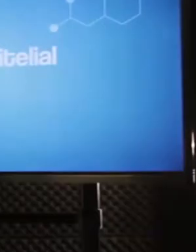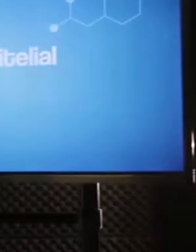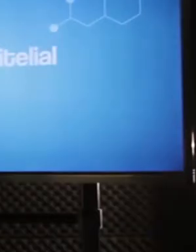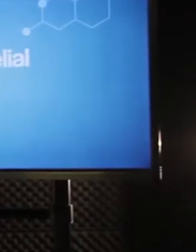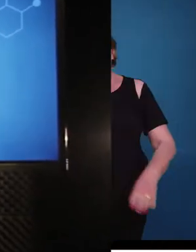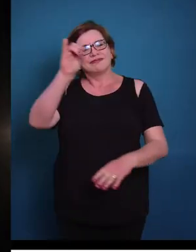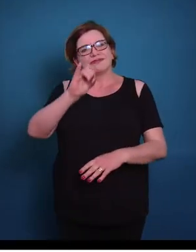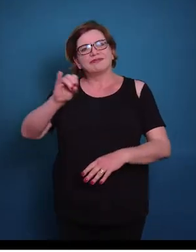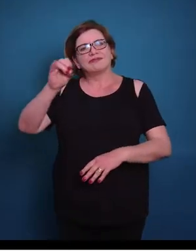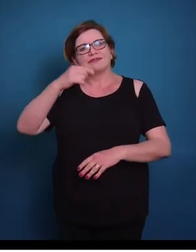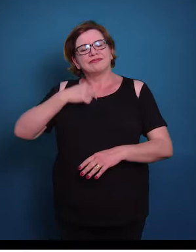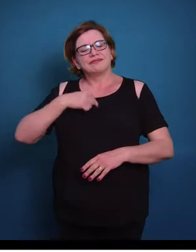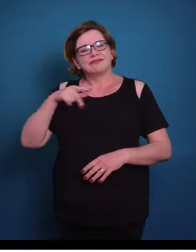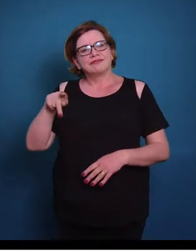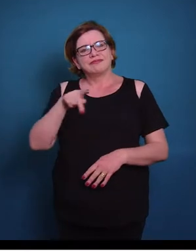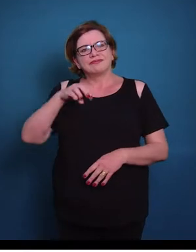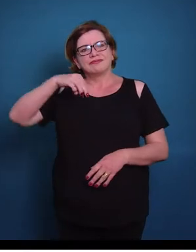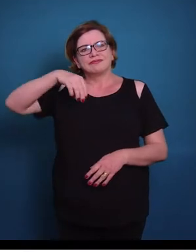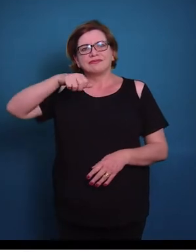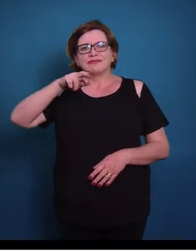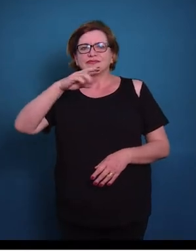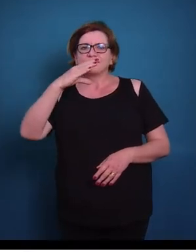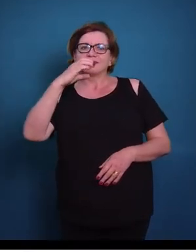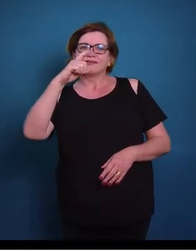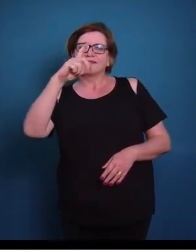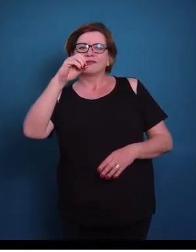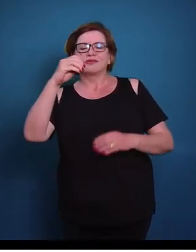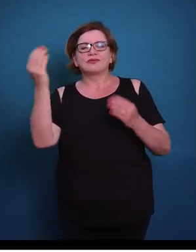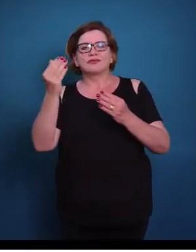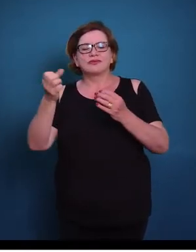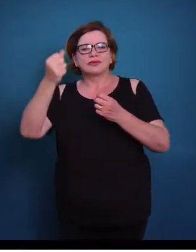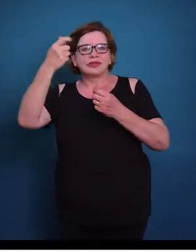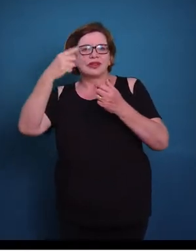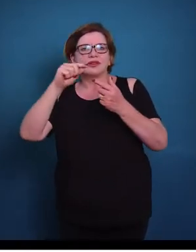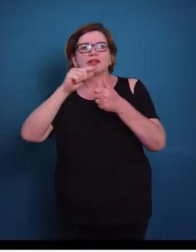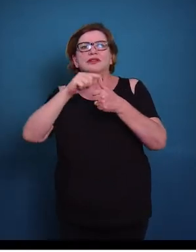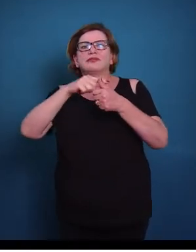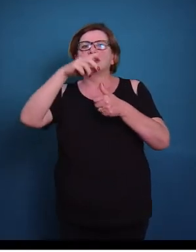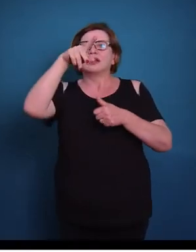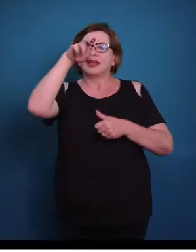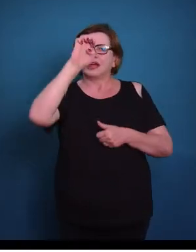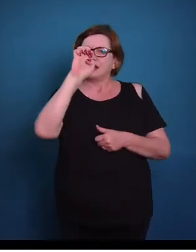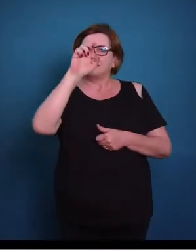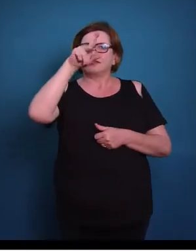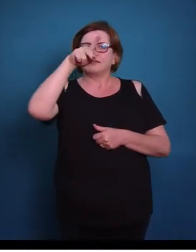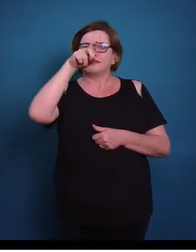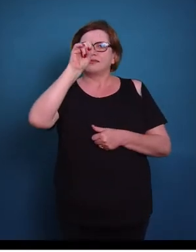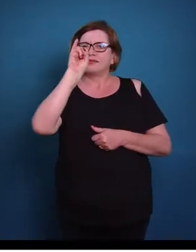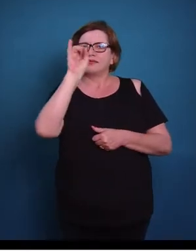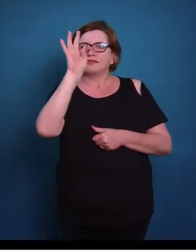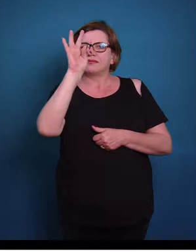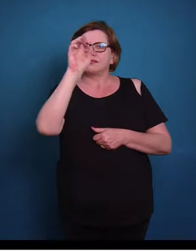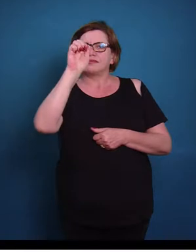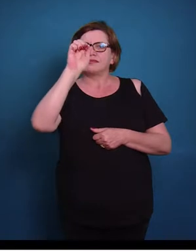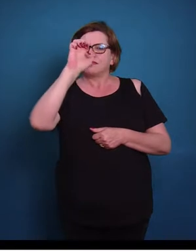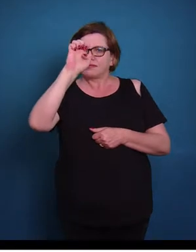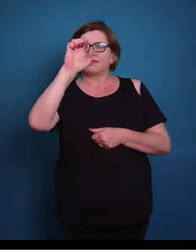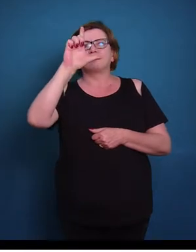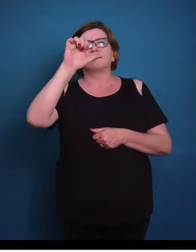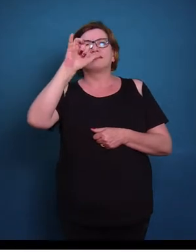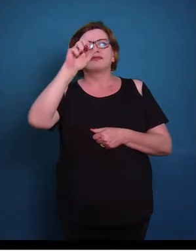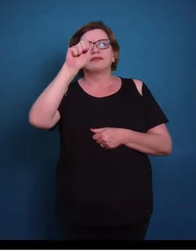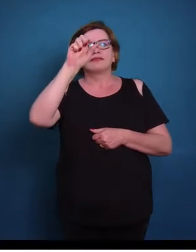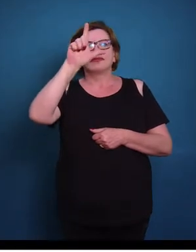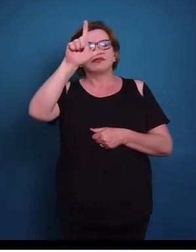Olá pessoal, eu sou o professor Marcelo e hoje nós vamos falar sobre tecido epitelial. Então o tecido epitelial, ele recobre as superfícies do nosso corpo,